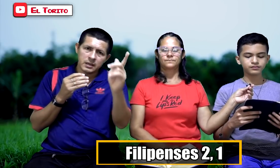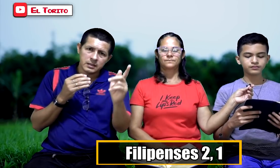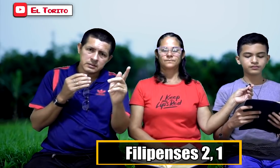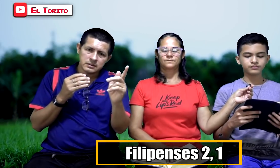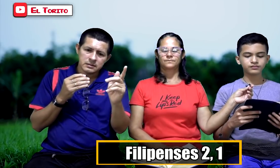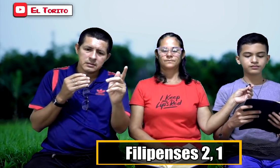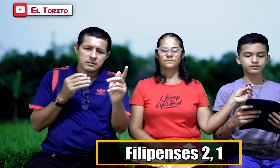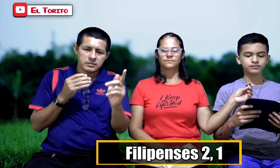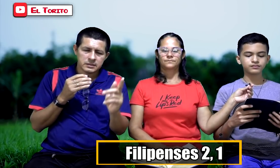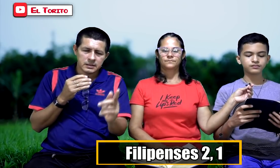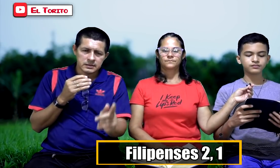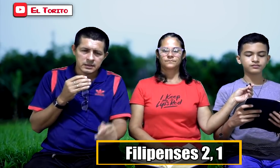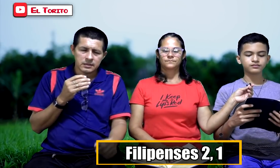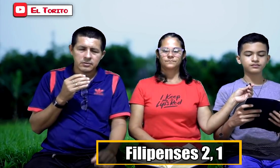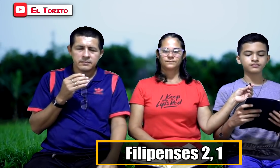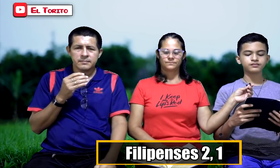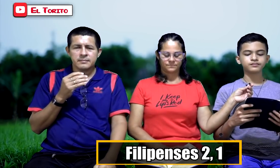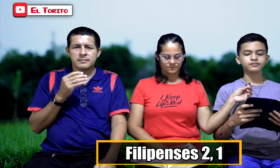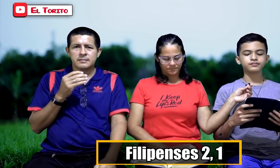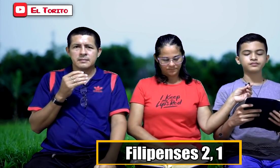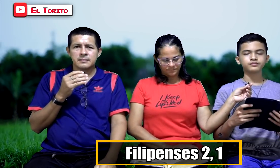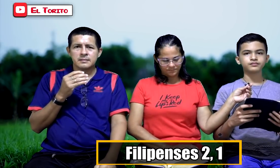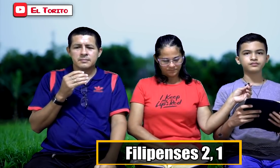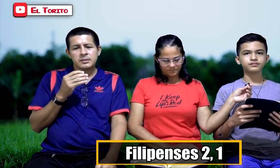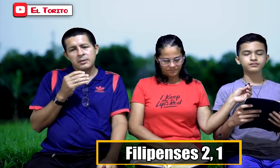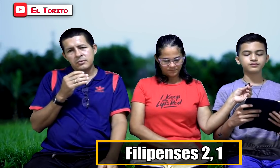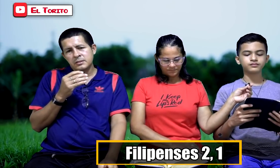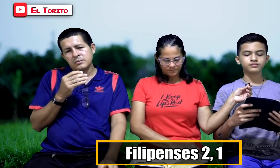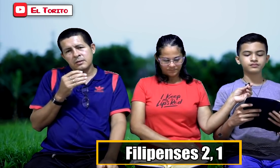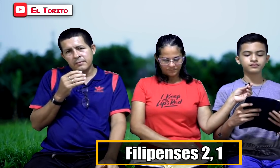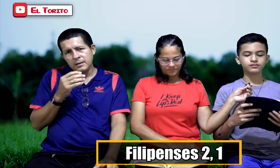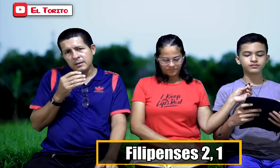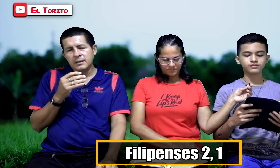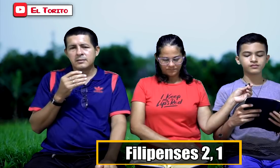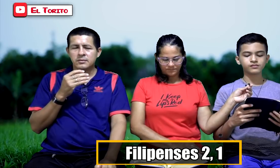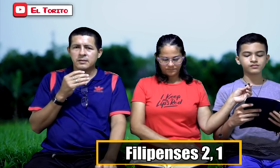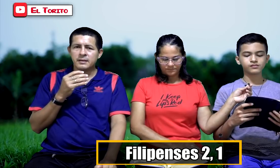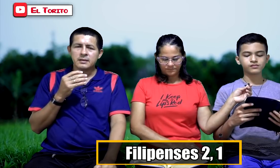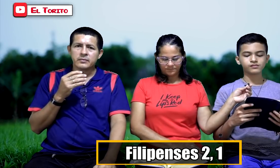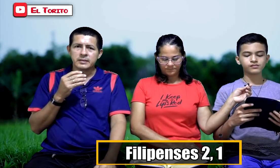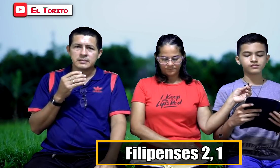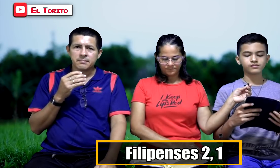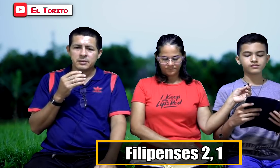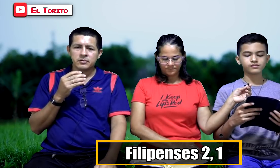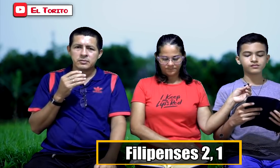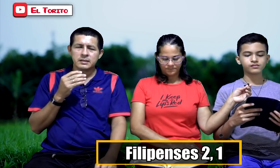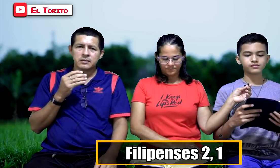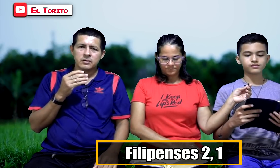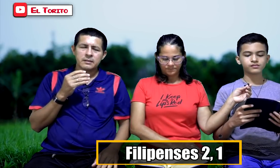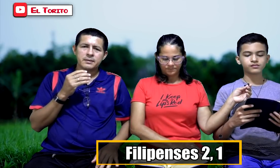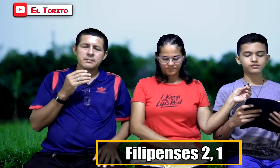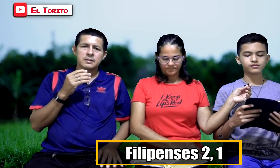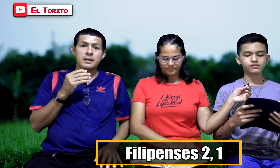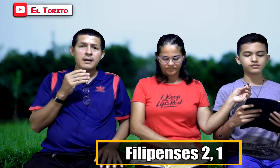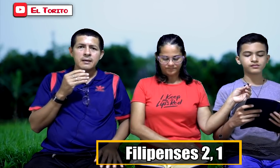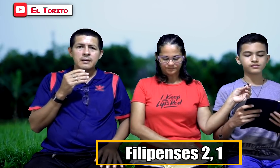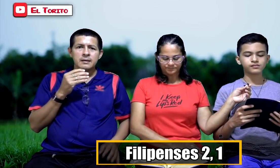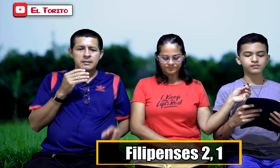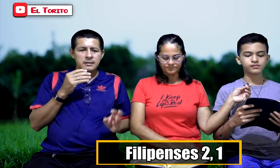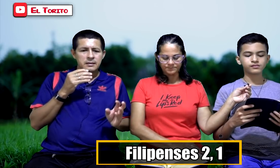¿Quiénes? Lo están haciendo. Porque hay unos que todavía, todavía le cuesta. Pero yo sé que Dios le permitirá y